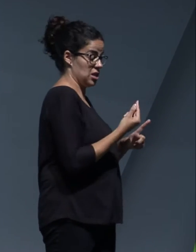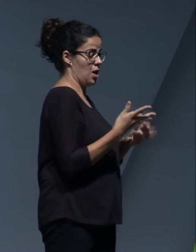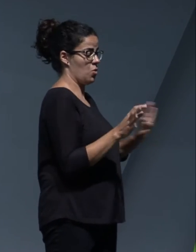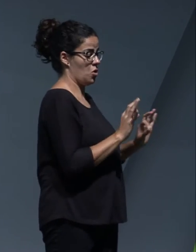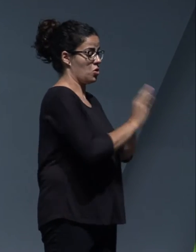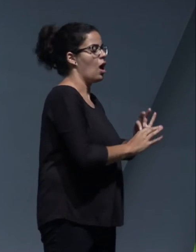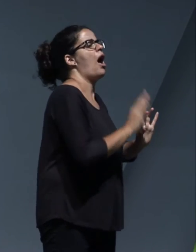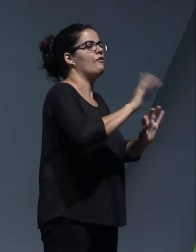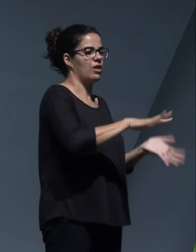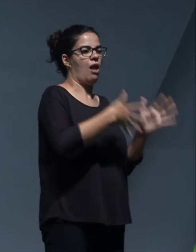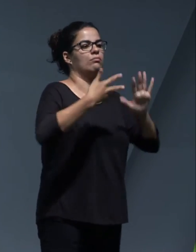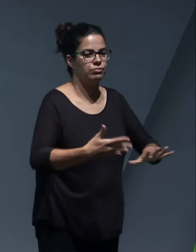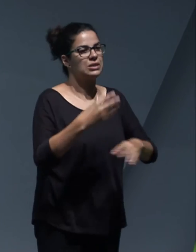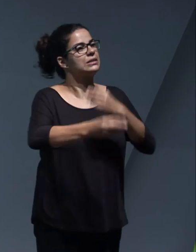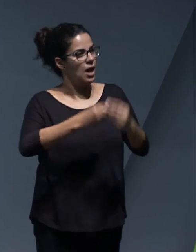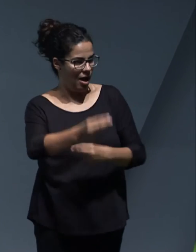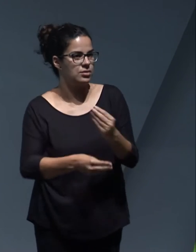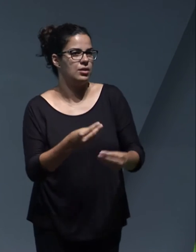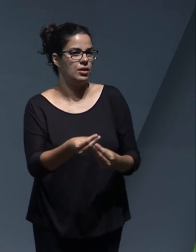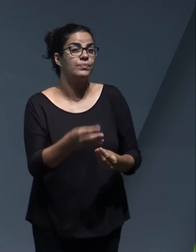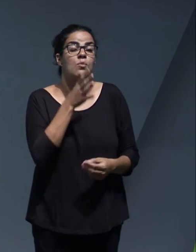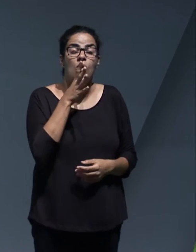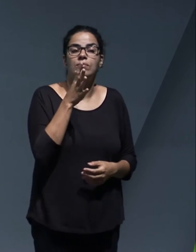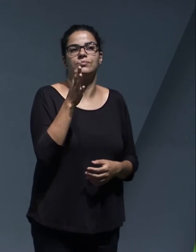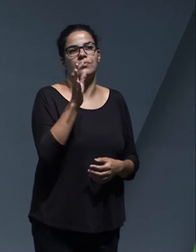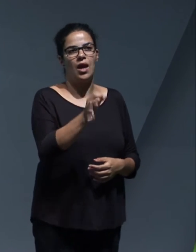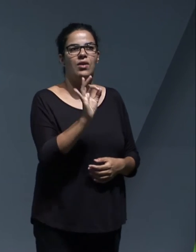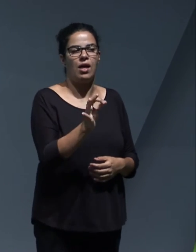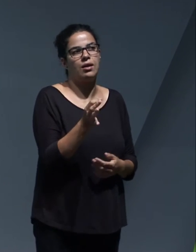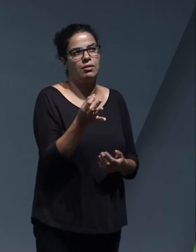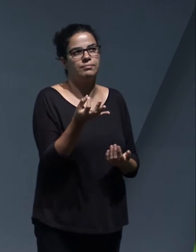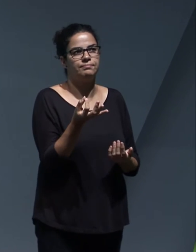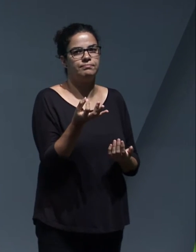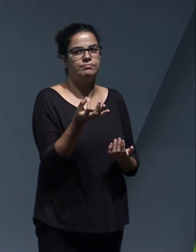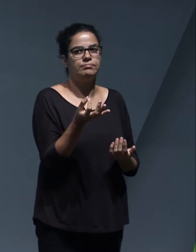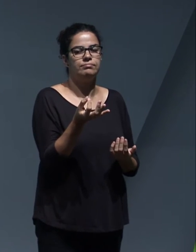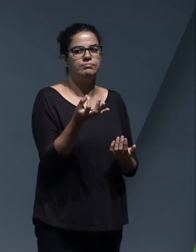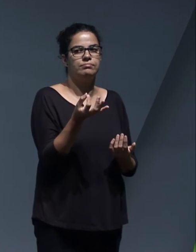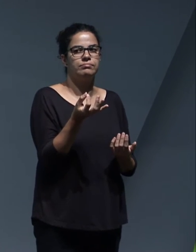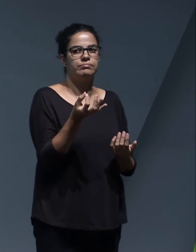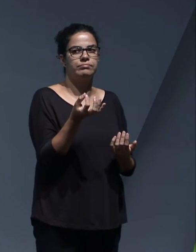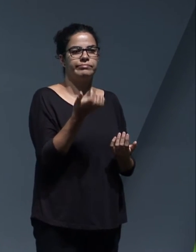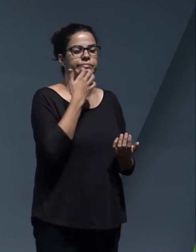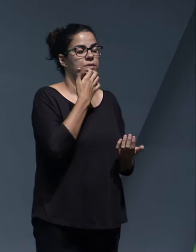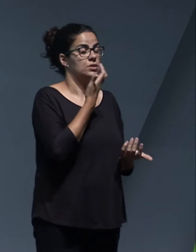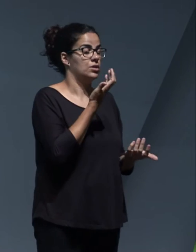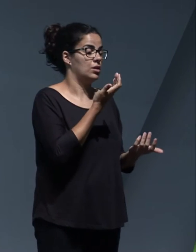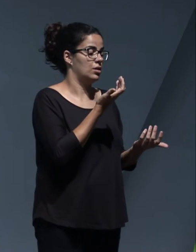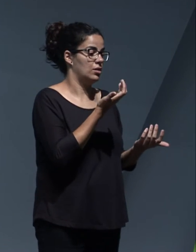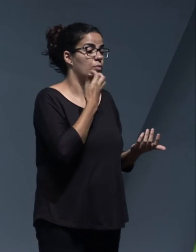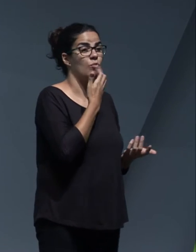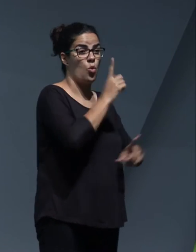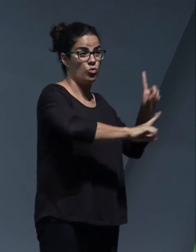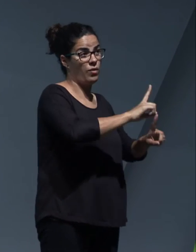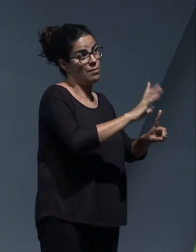una problemática, que todavía sigue siendo una problemática, transformarla en una oportunidad, que es una gestión eficiente de los residuos,